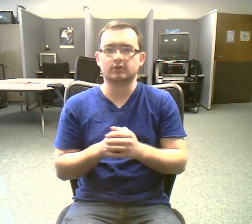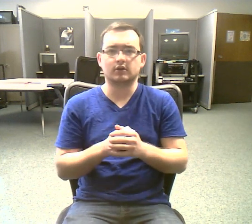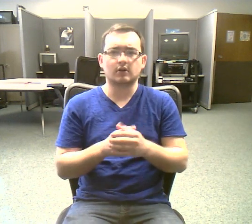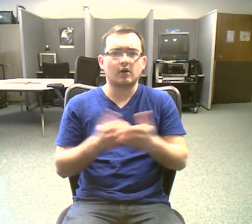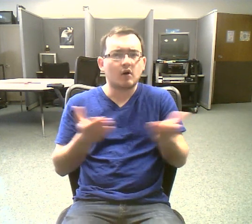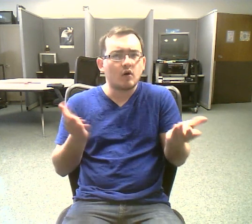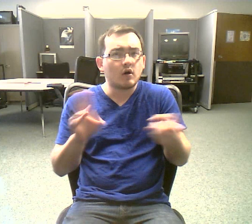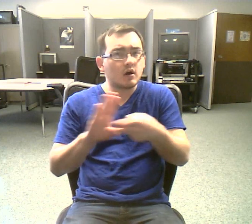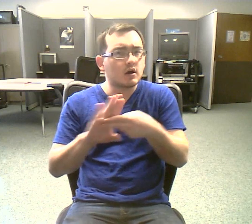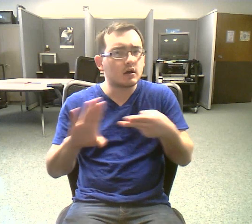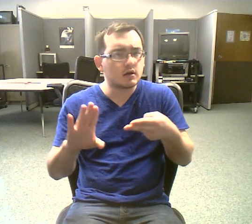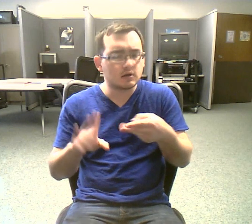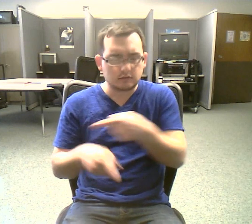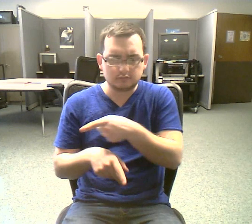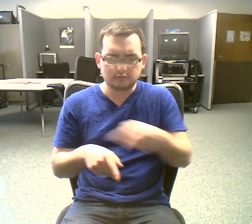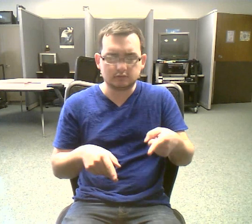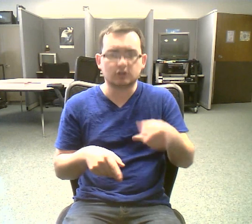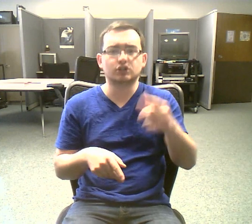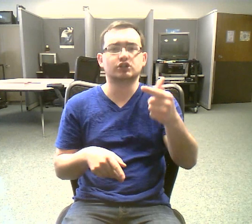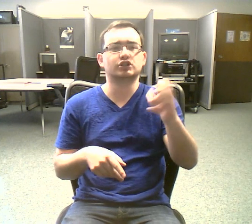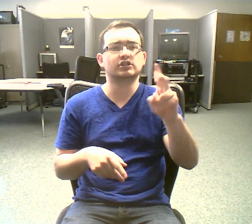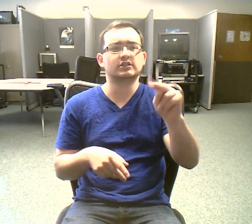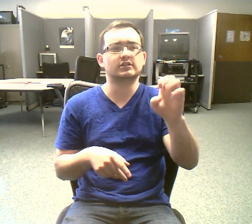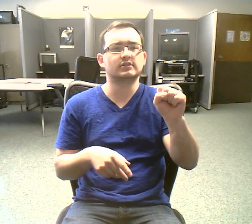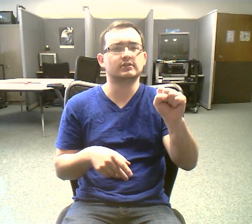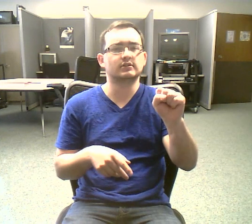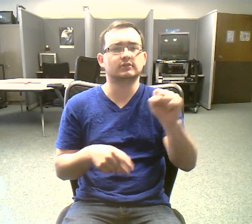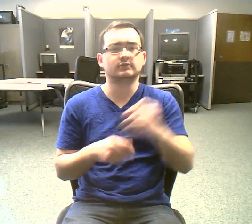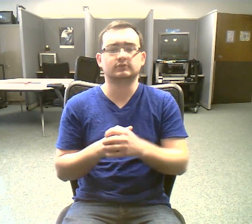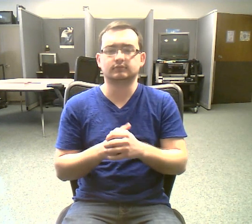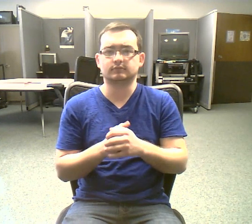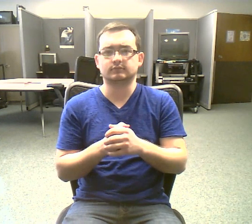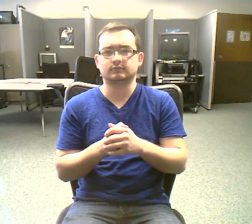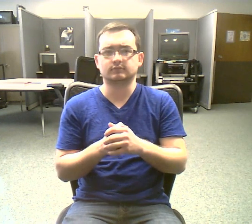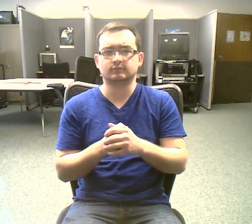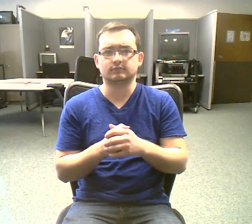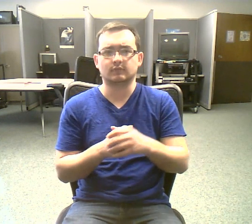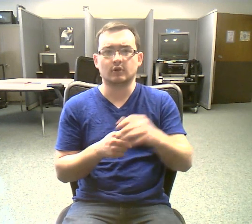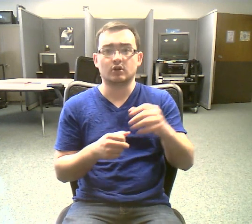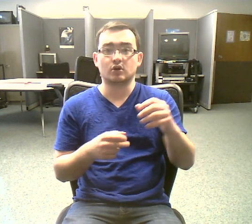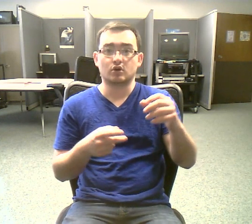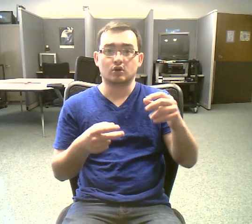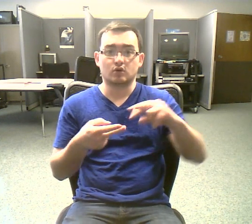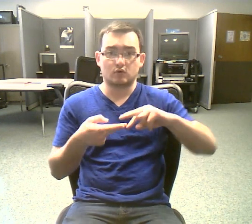you are. You will find the chromosomes and genetic material in the nucleus of the cell.